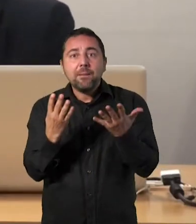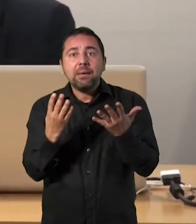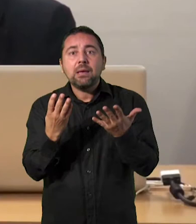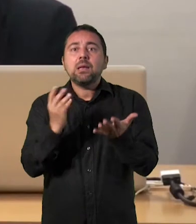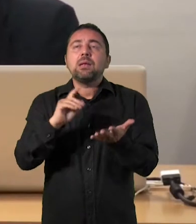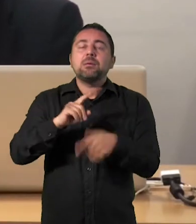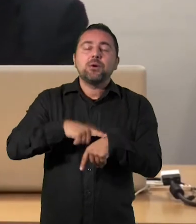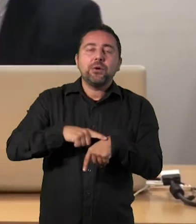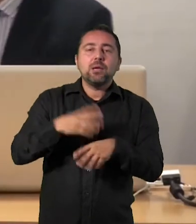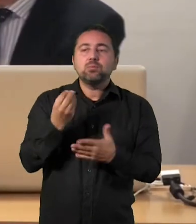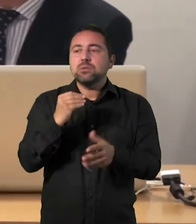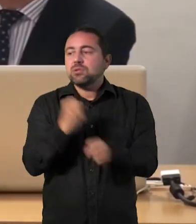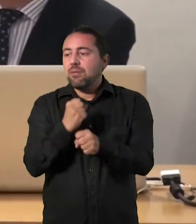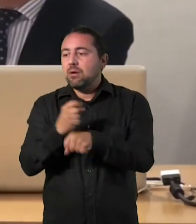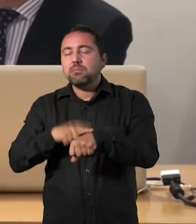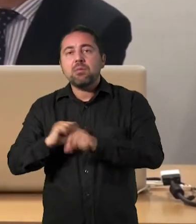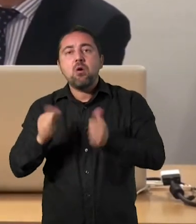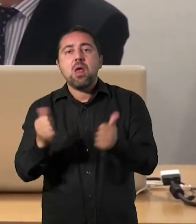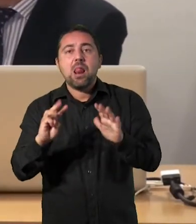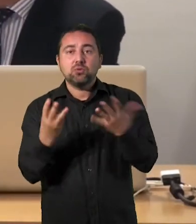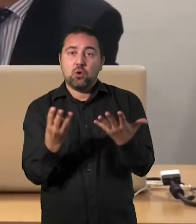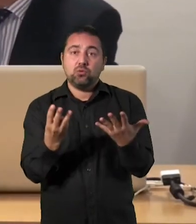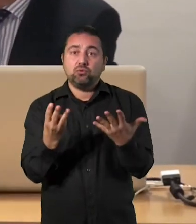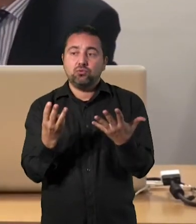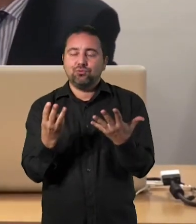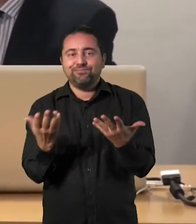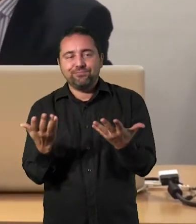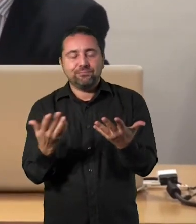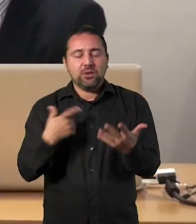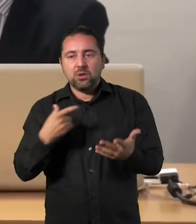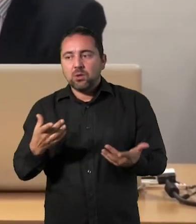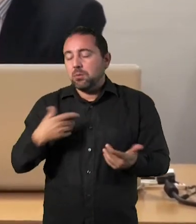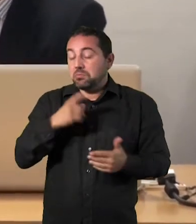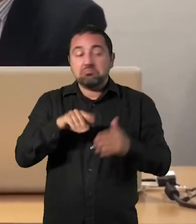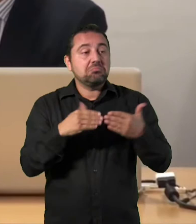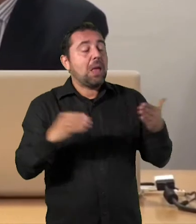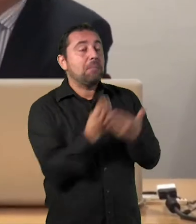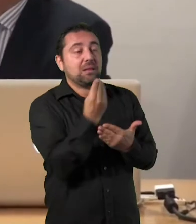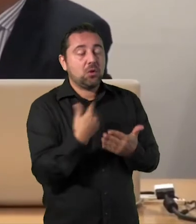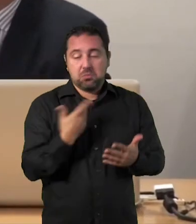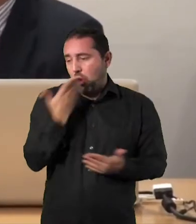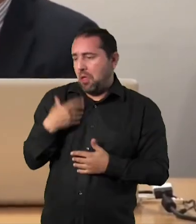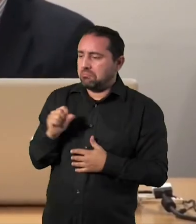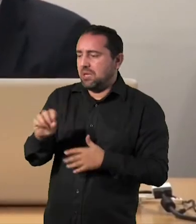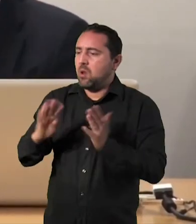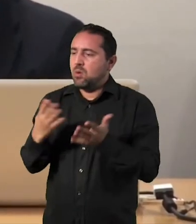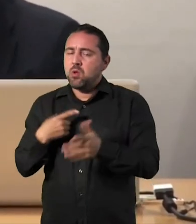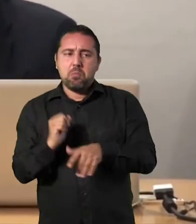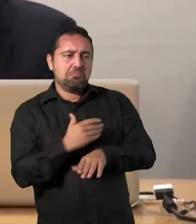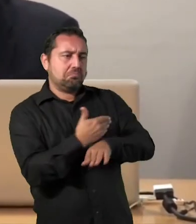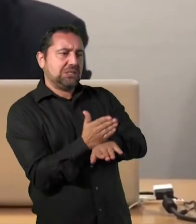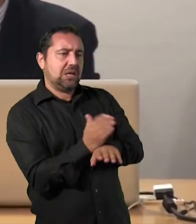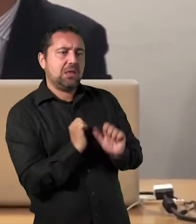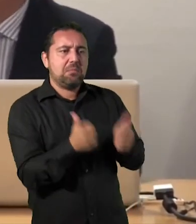las nueve y muchos trabajos empiezan a las ocho, ¿no? Un emprendedor puede llevar a las nueve tranquilamente y